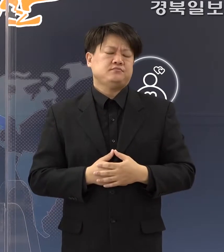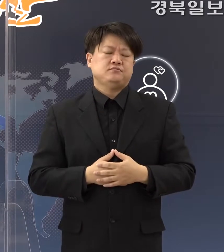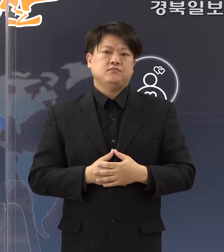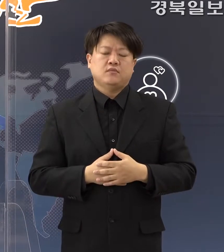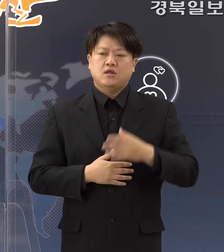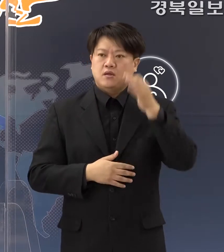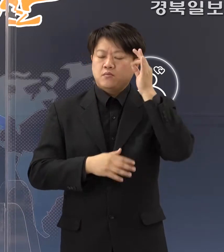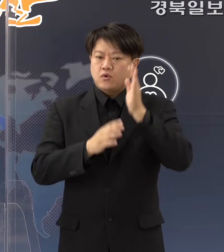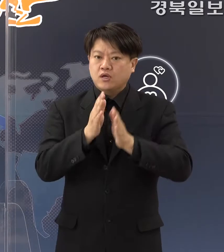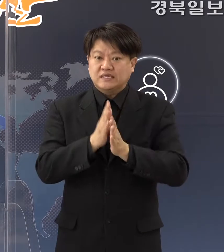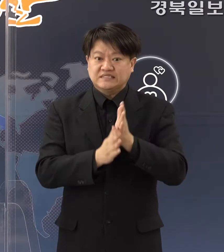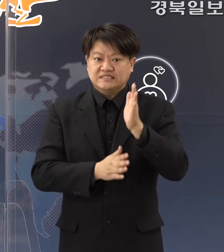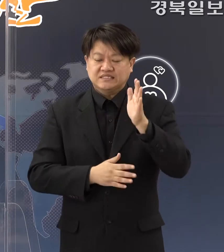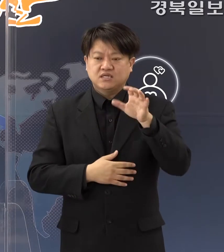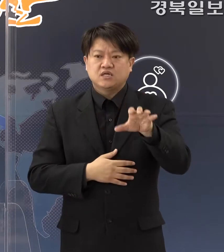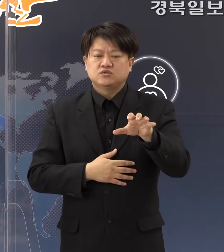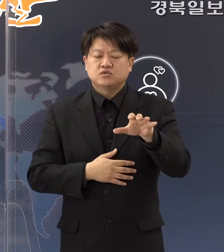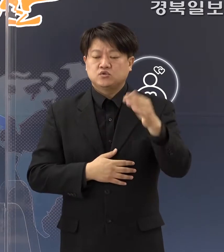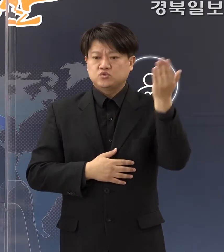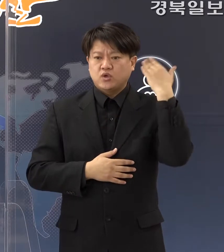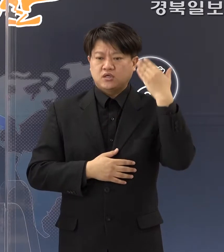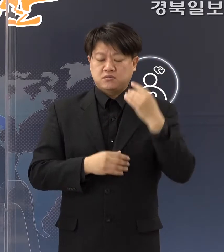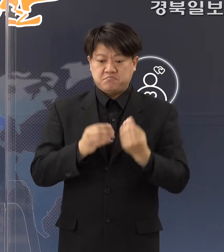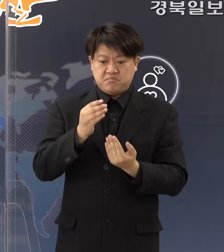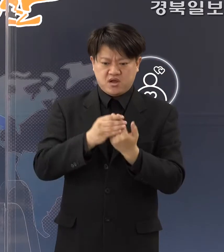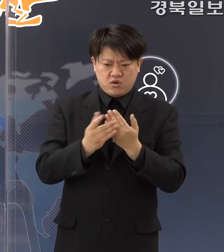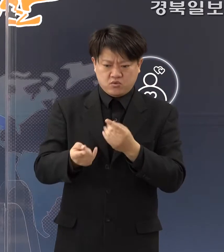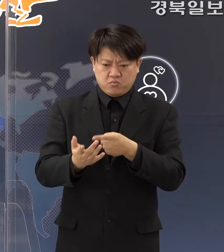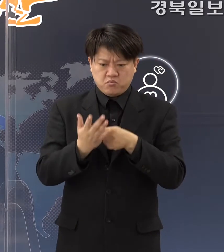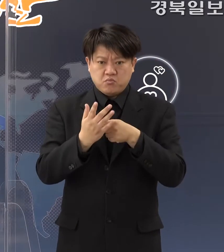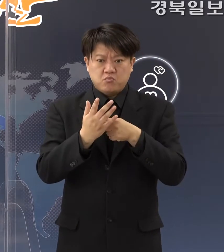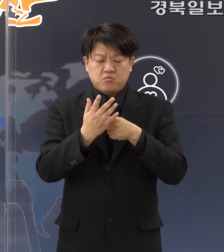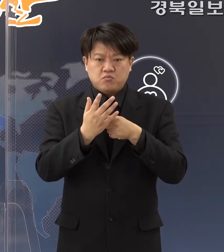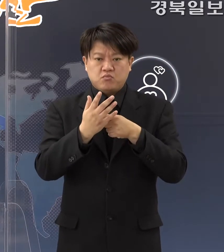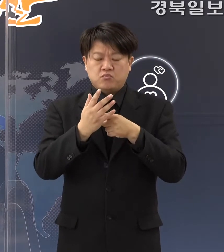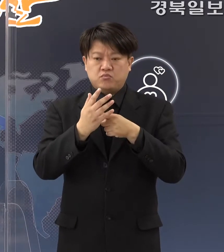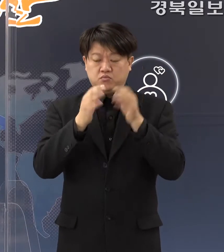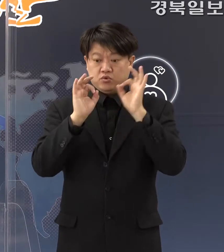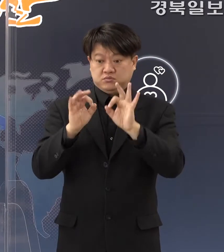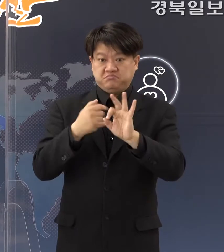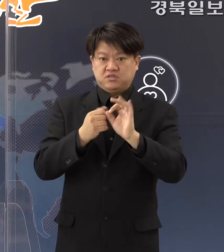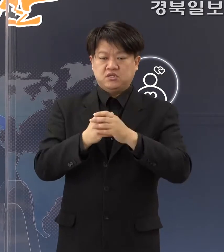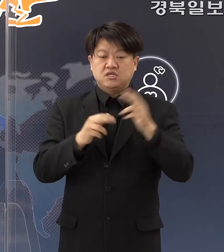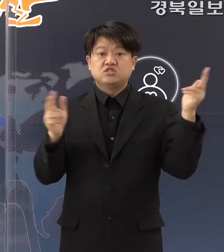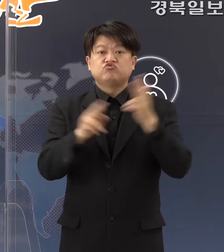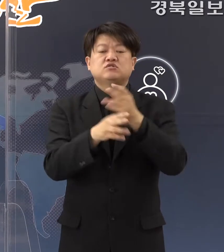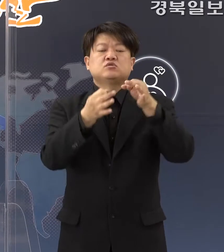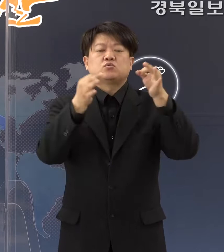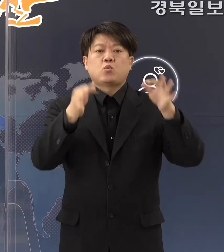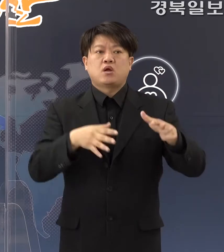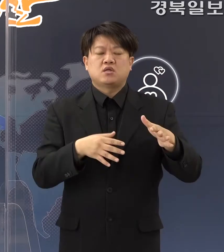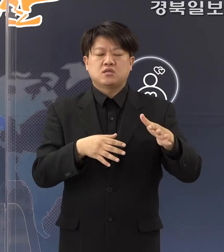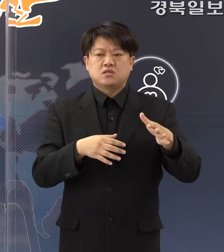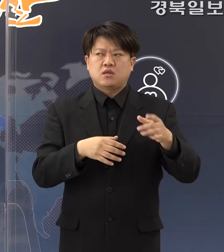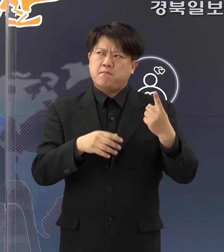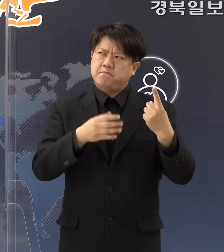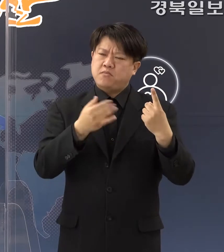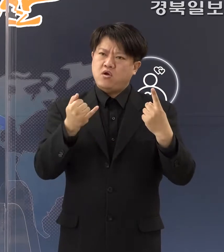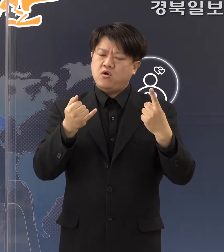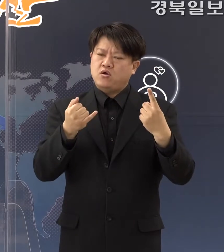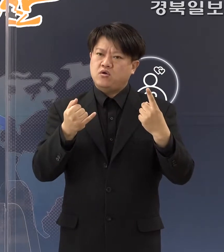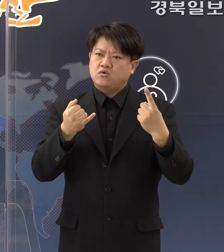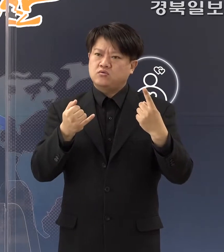포항시에서 최근 발생 현황을 보시면 1주간 거의 1명에서